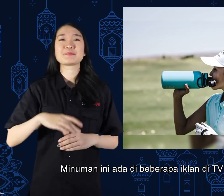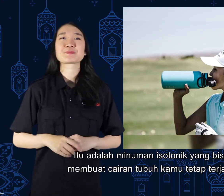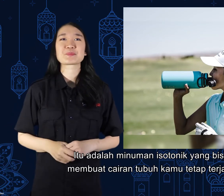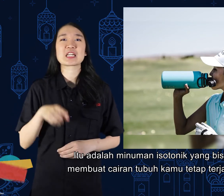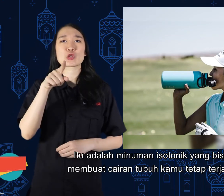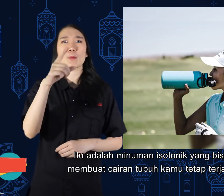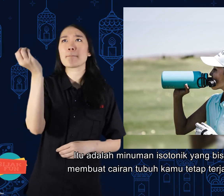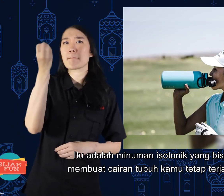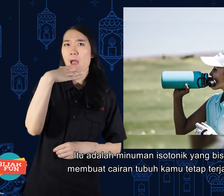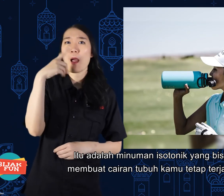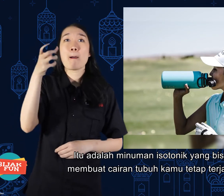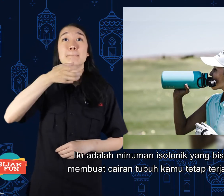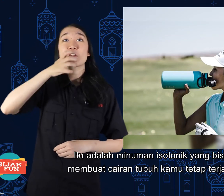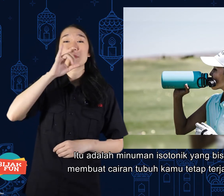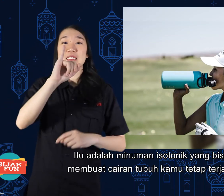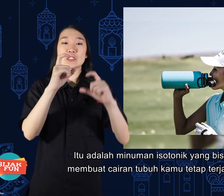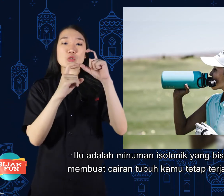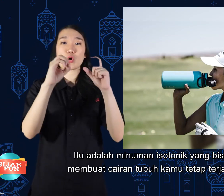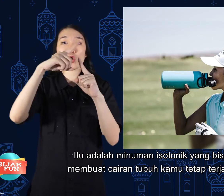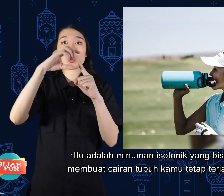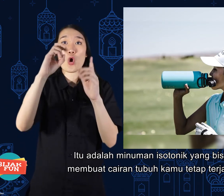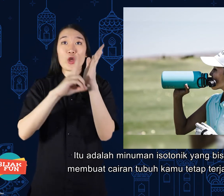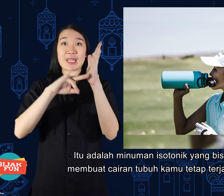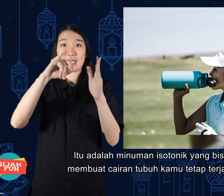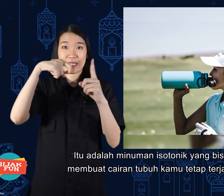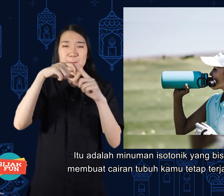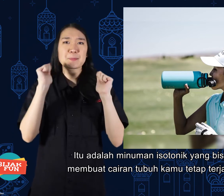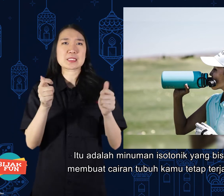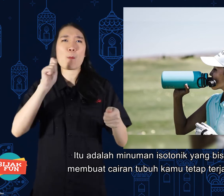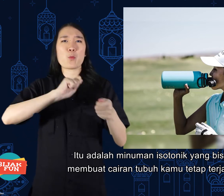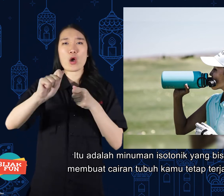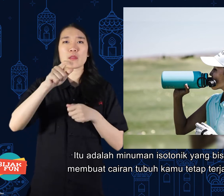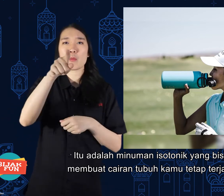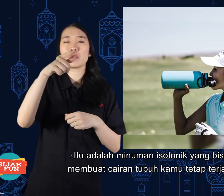Itu adalah minuman isotonik yang bisa membuat cairan tubuh kamu tetap terjaga.